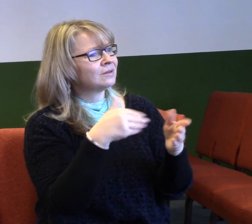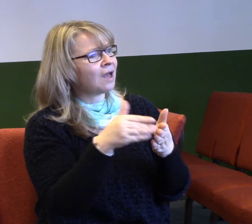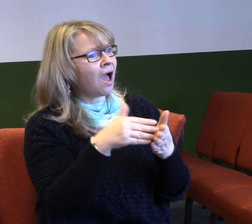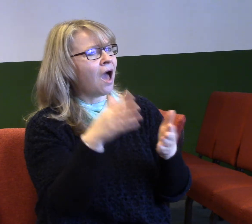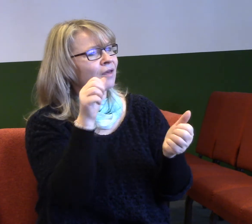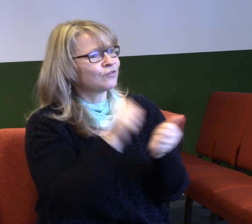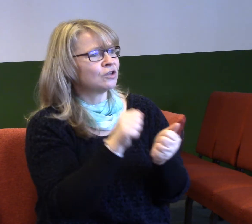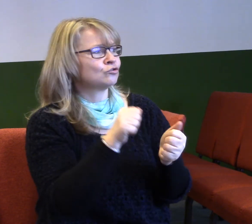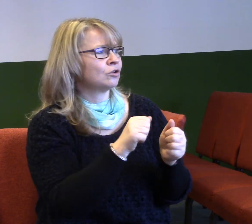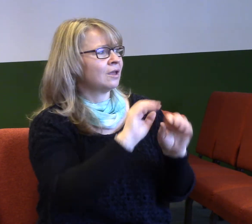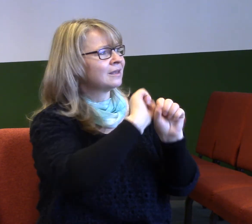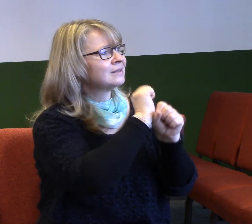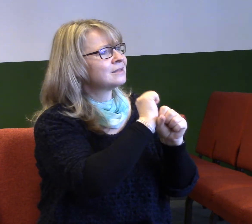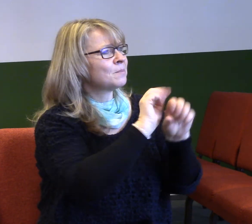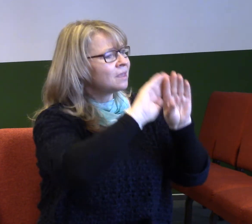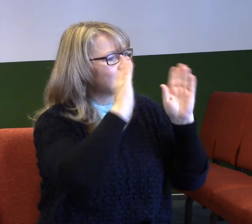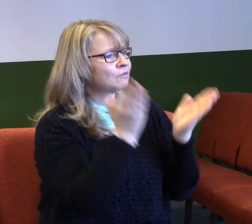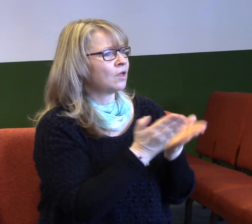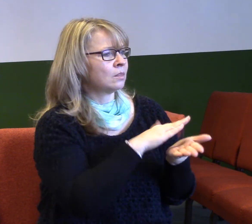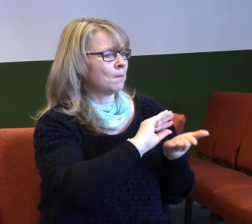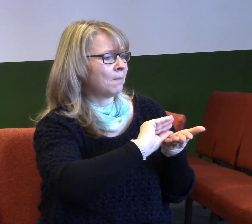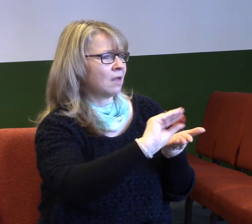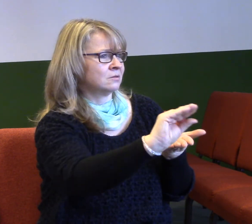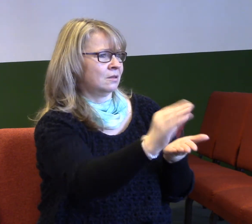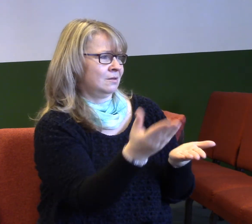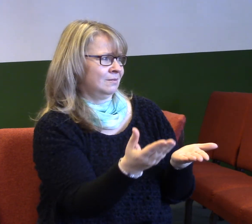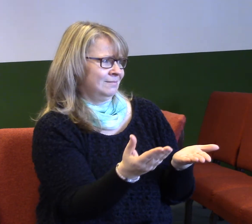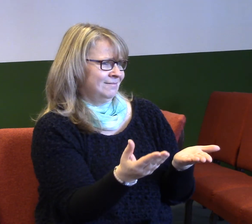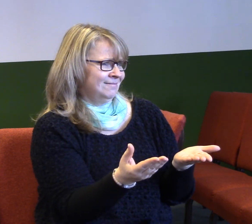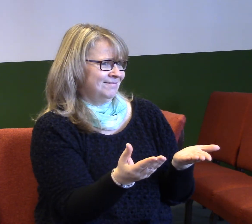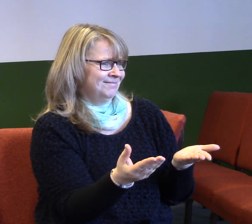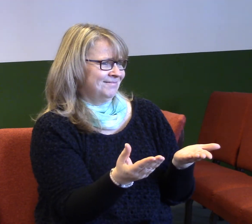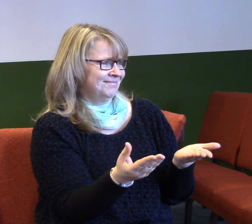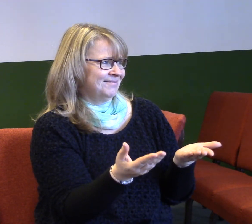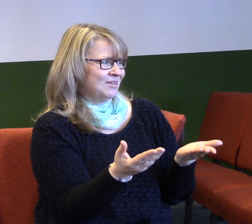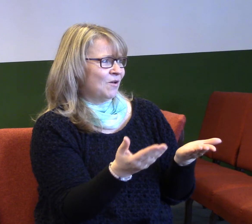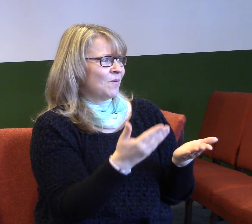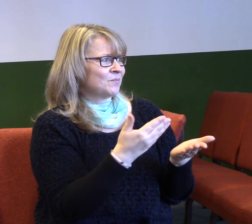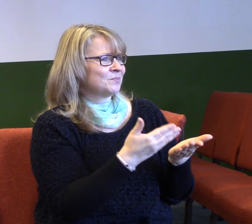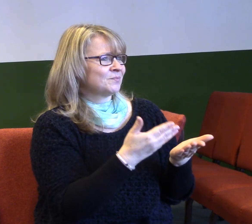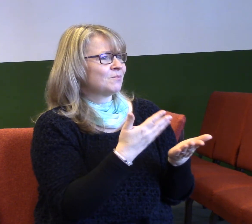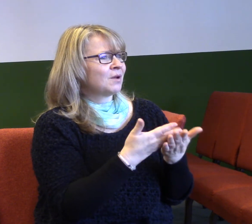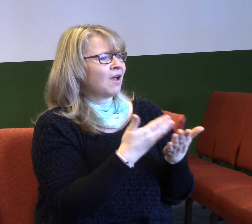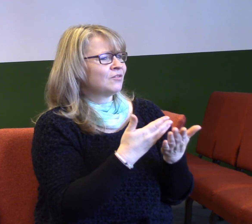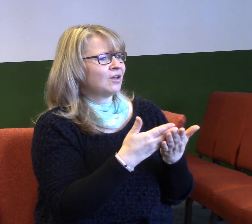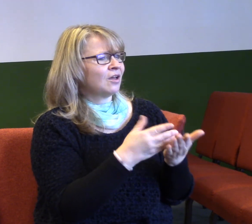objevy a fyzikální záležitosti, nevím, co všechno, tak oni přes ten filtr říkají, jo, to je přesně, to